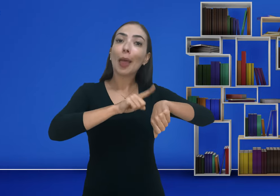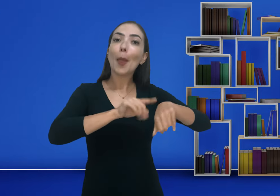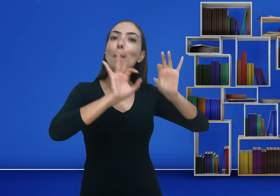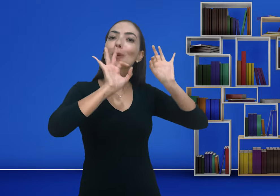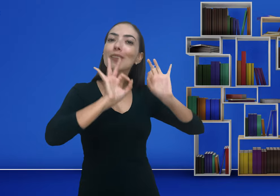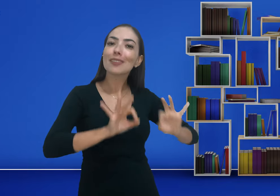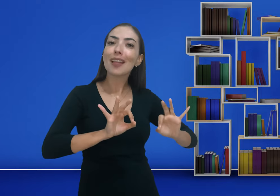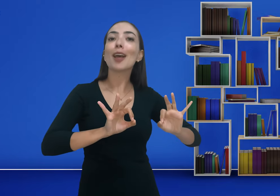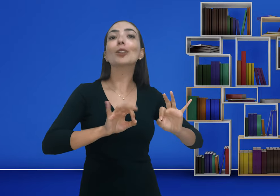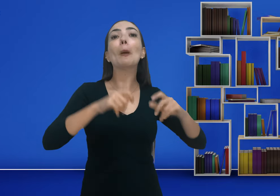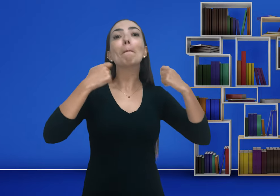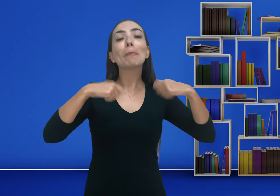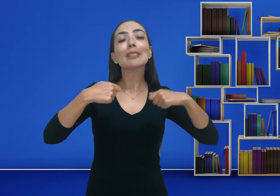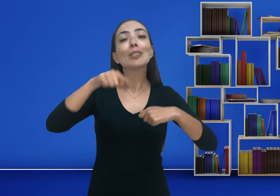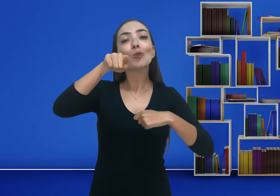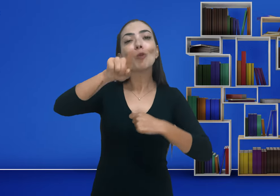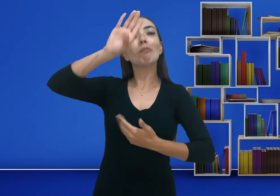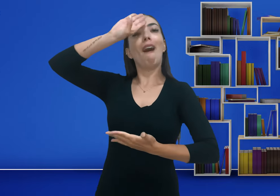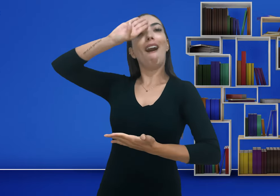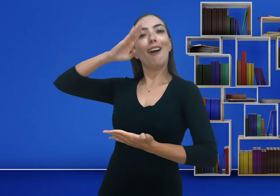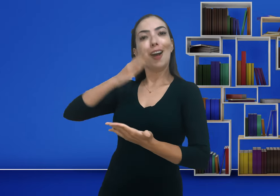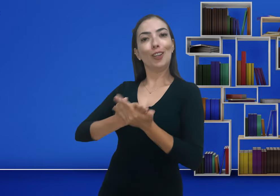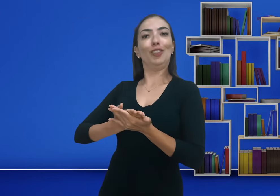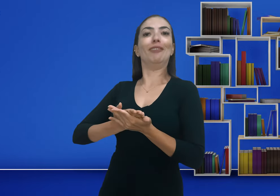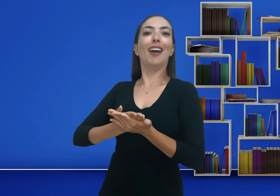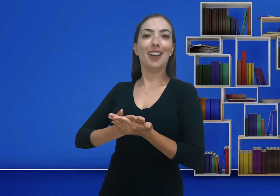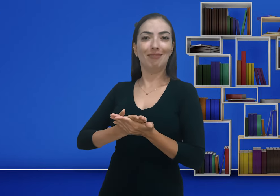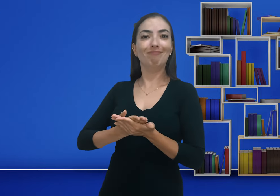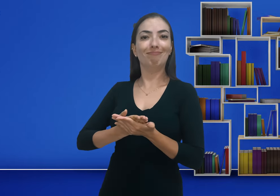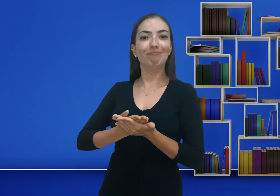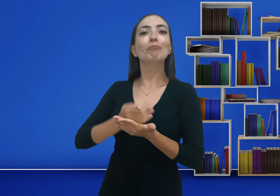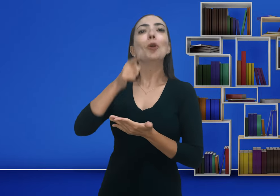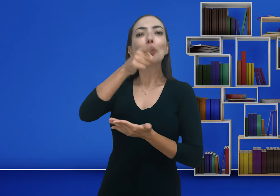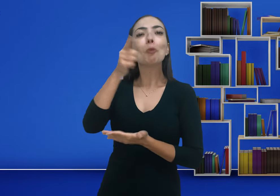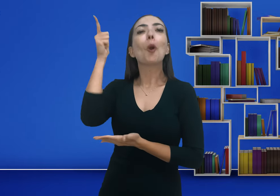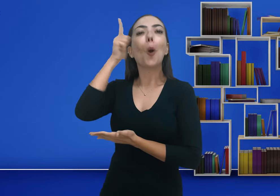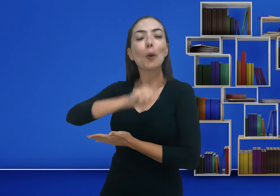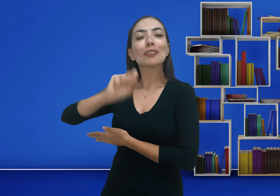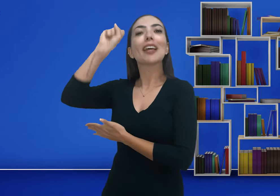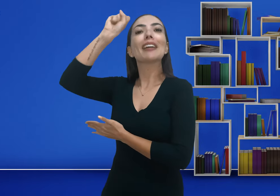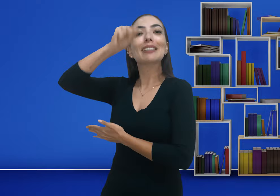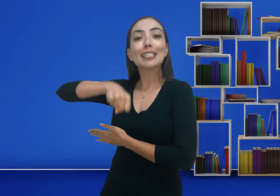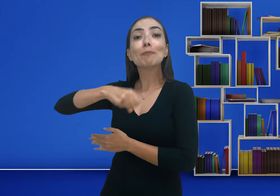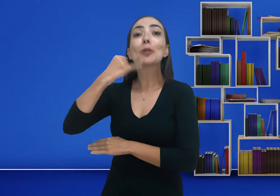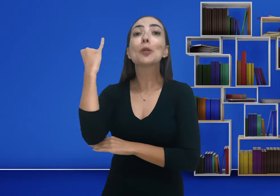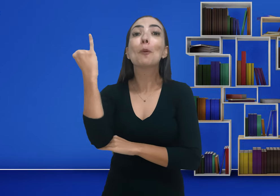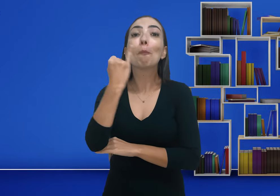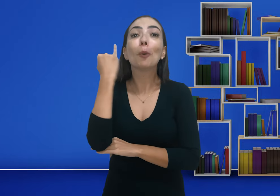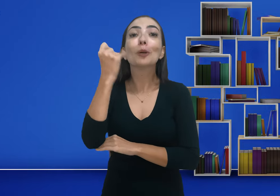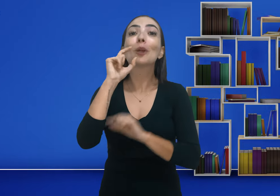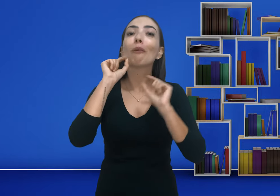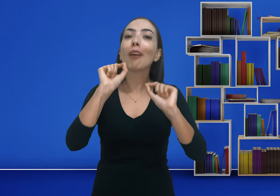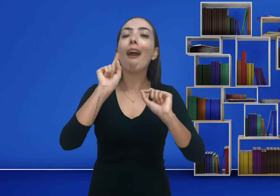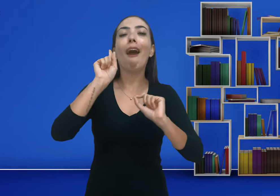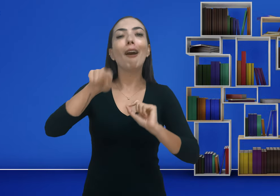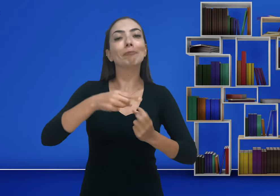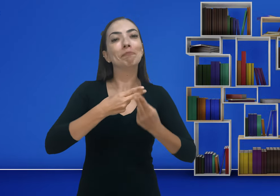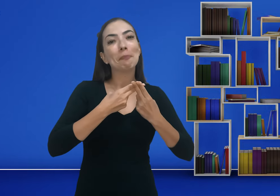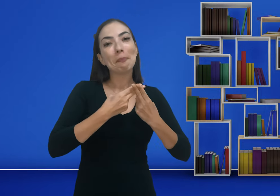o seu próprio tempo. E que você acredite em você. Que você é capaz de aprender. É